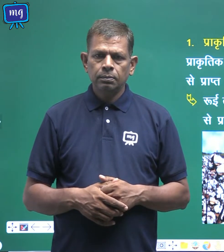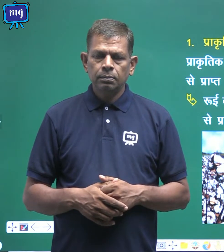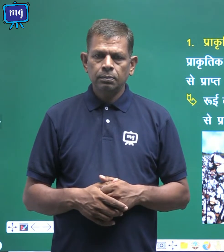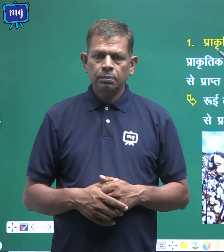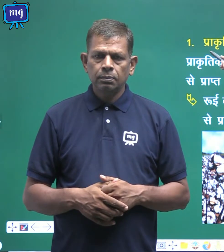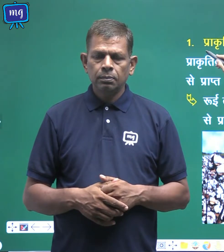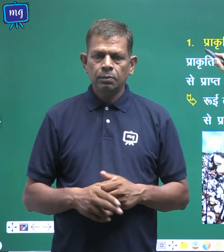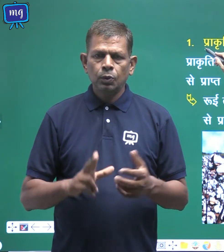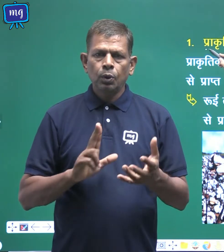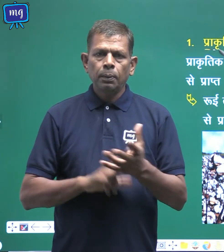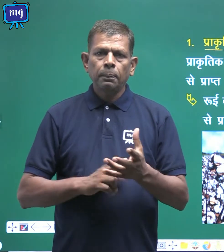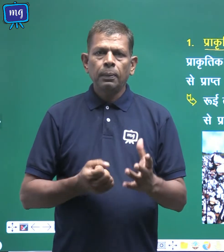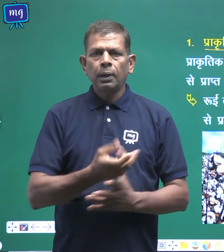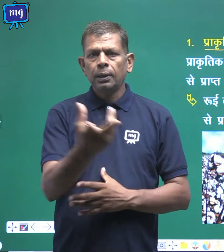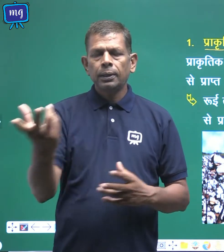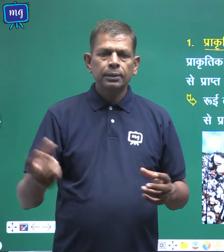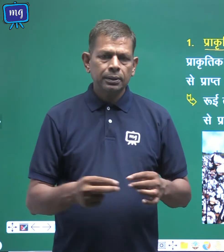प्राकर्तिक तन्तू